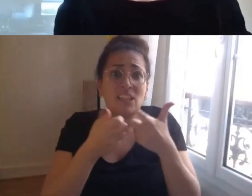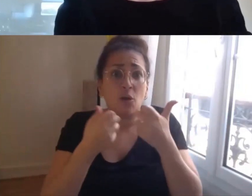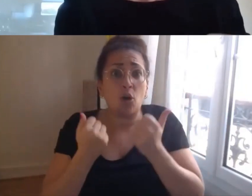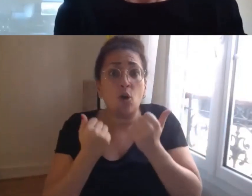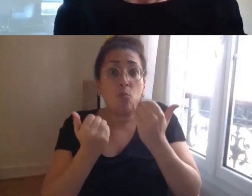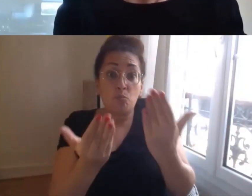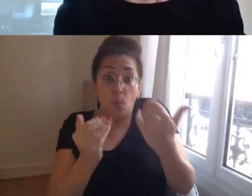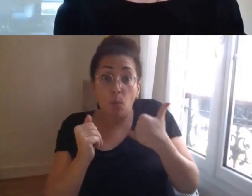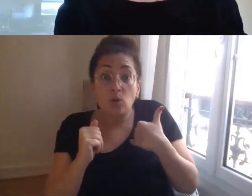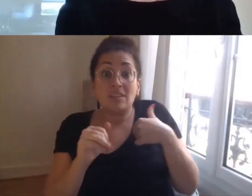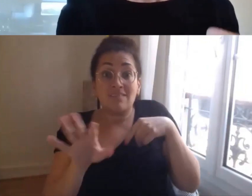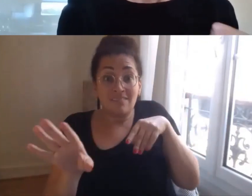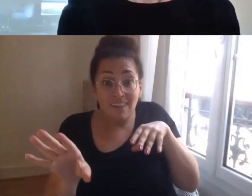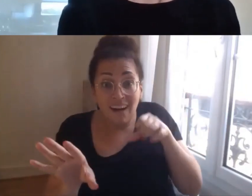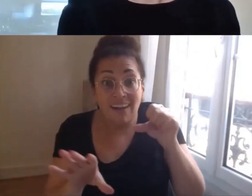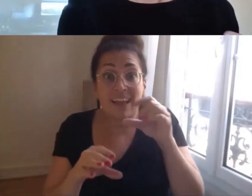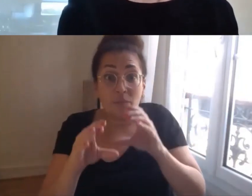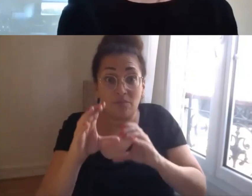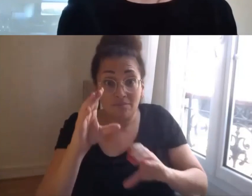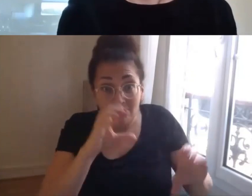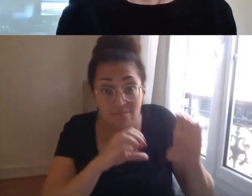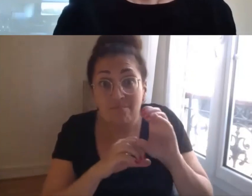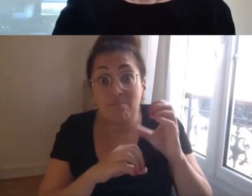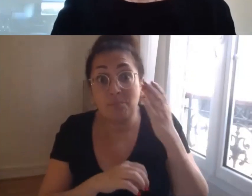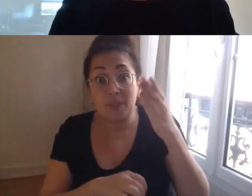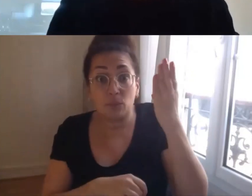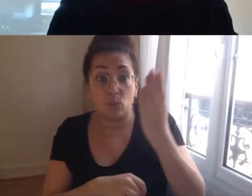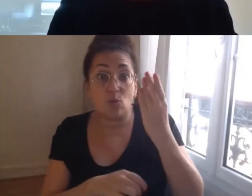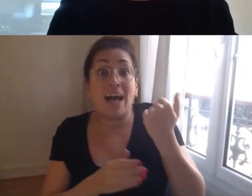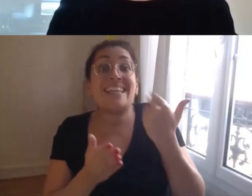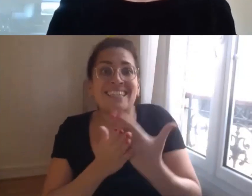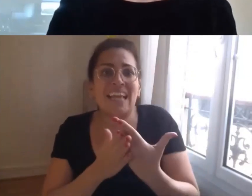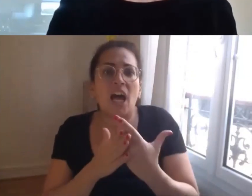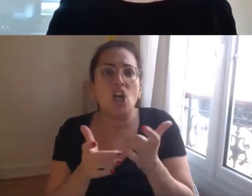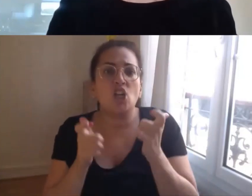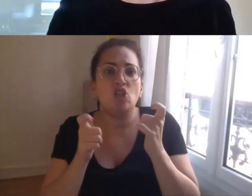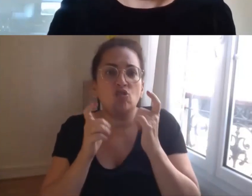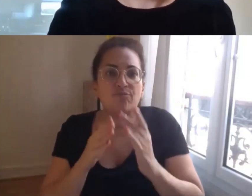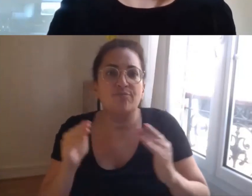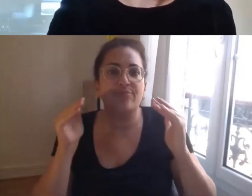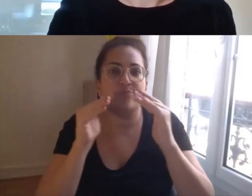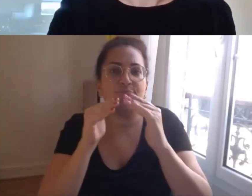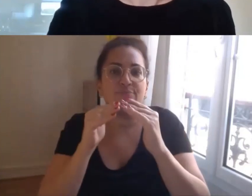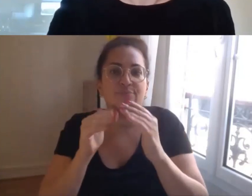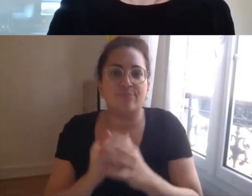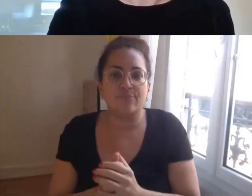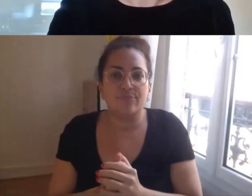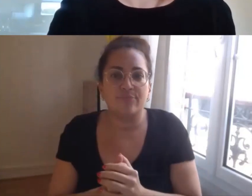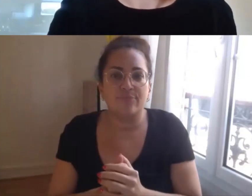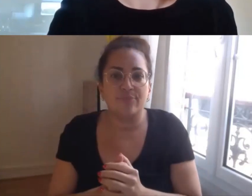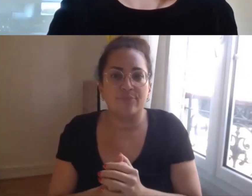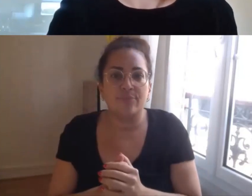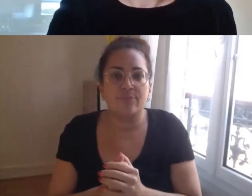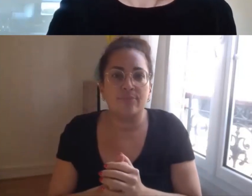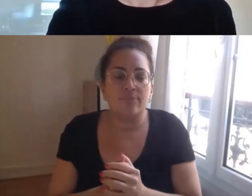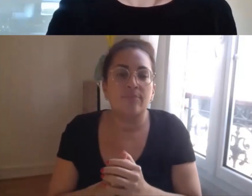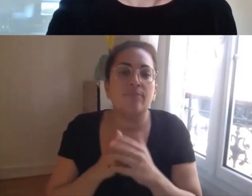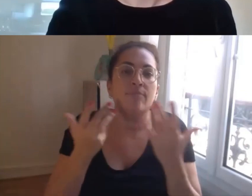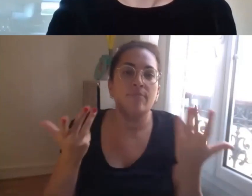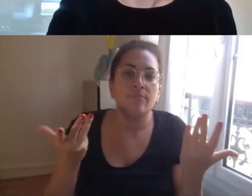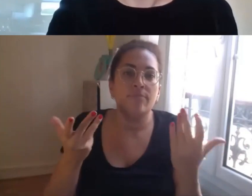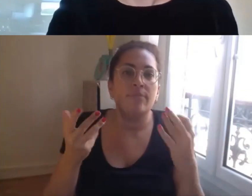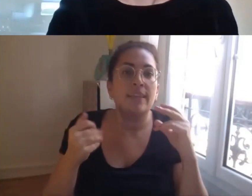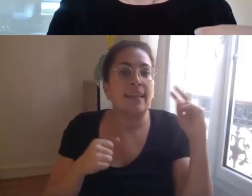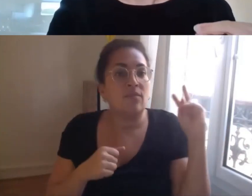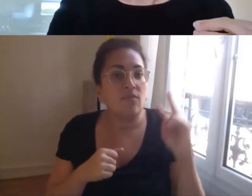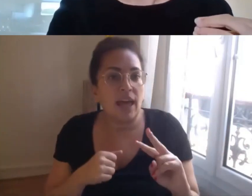c'est aussi la compensation et ce point là c'est très important au-delà de ça donc notre partenariat on souhaite effectivement qu'on puisse